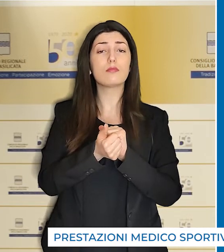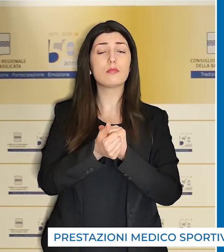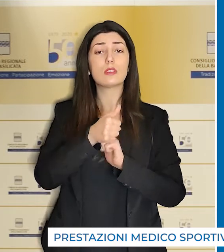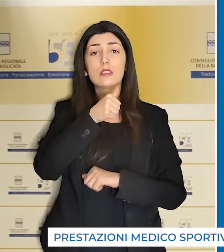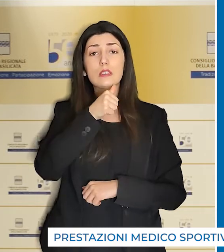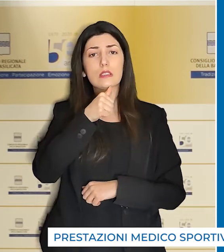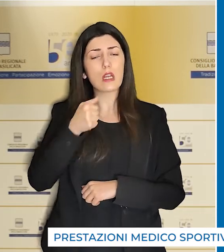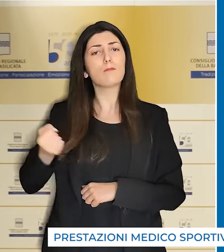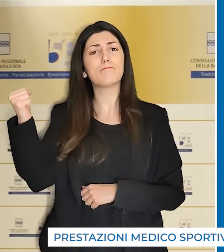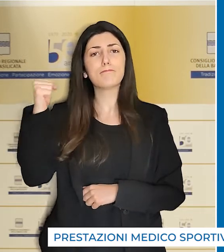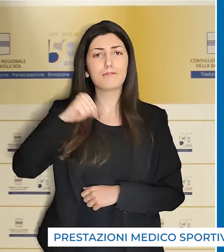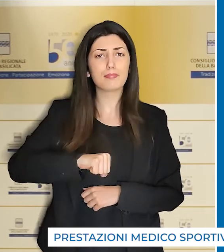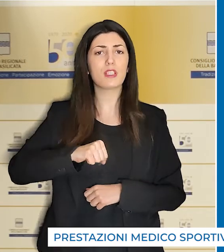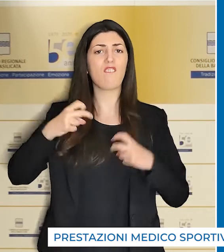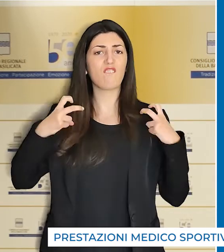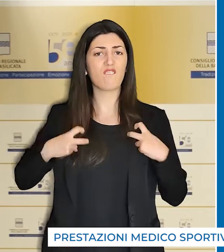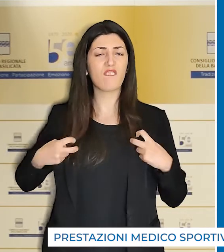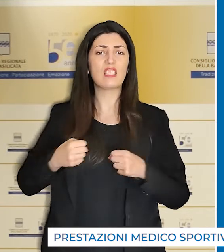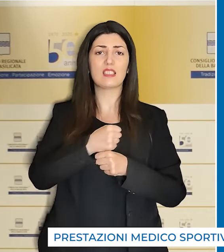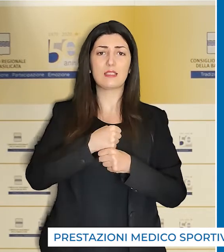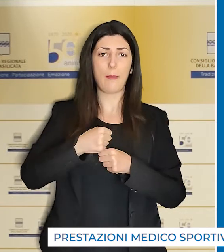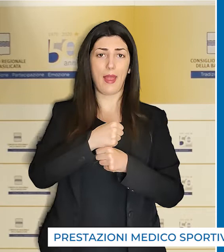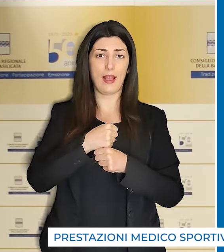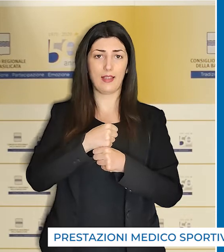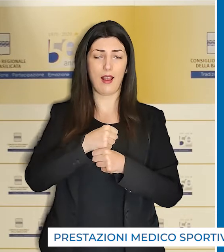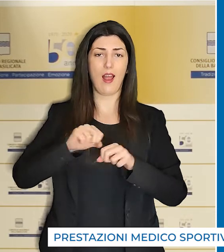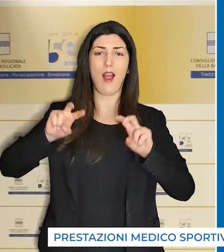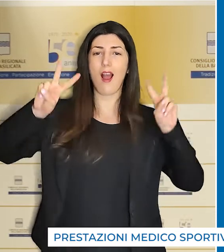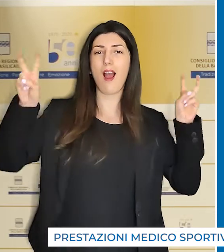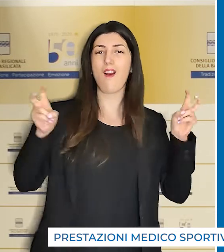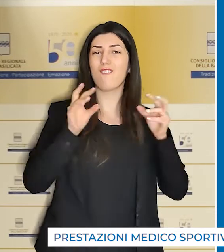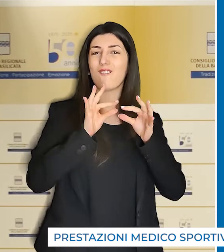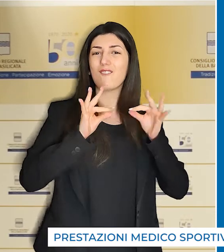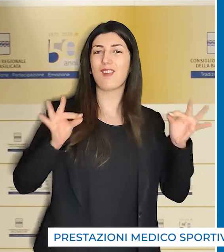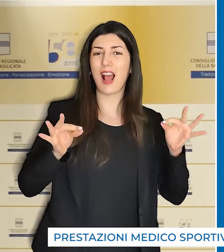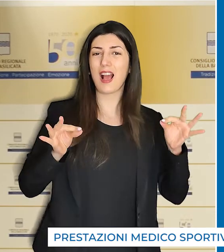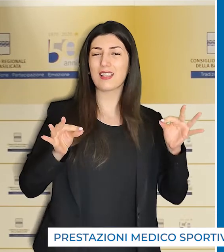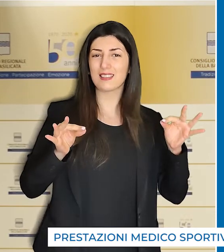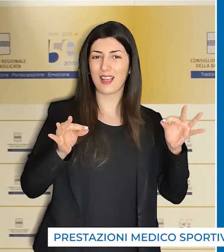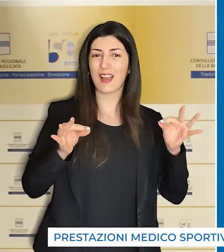ad una ulteriore visita medica, il cosiddetto return play.